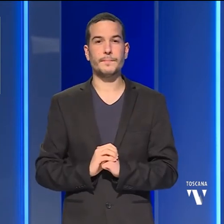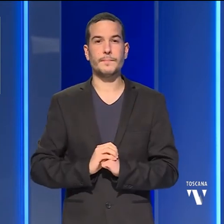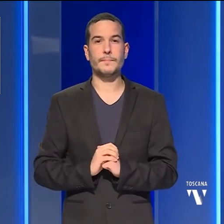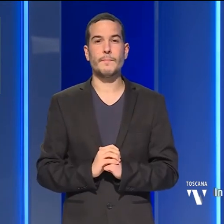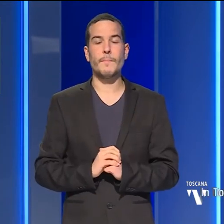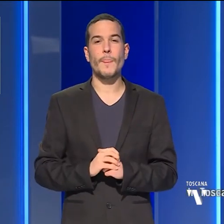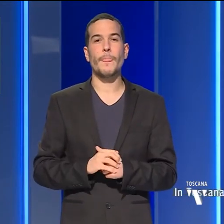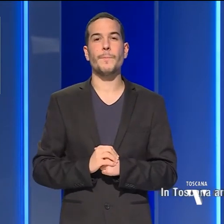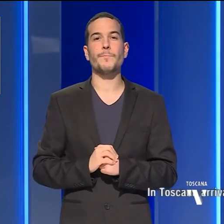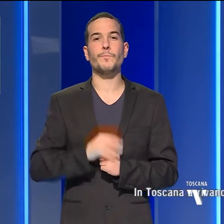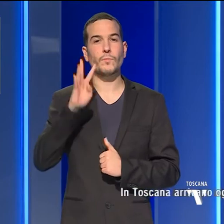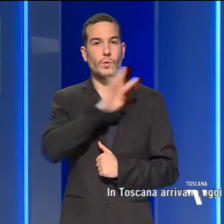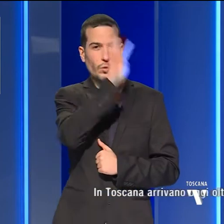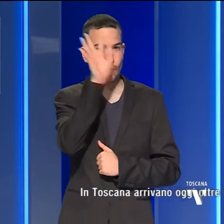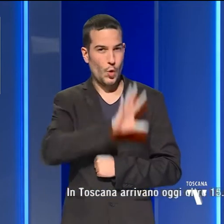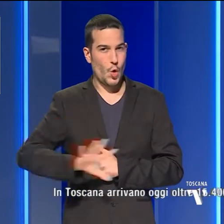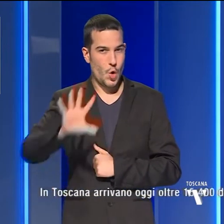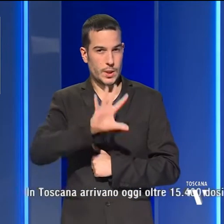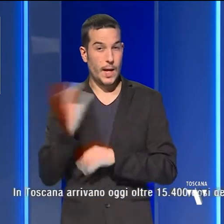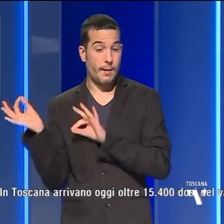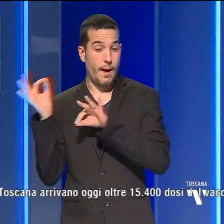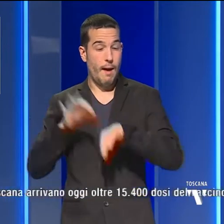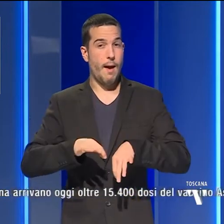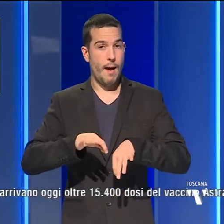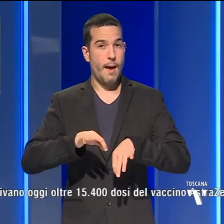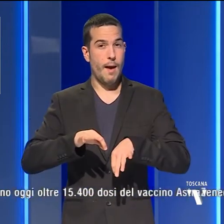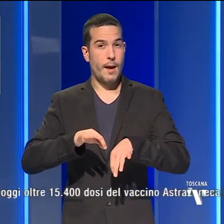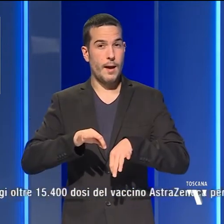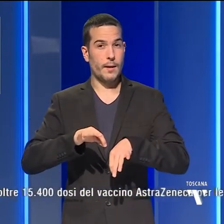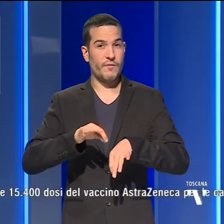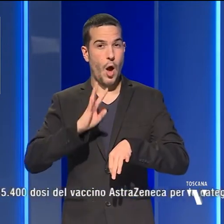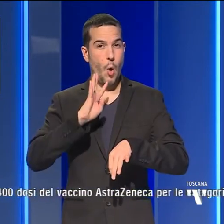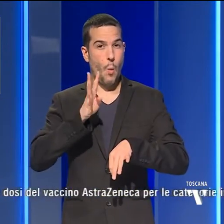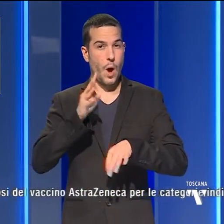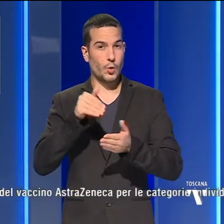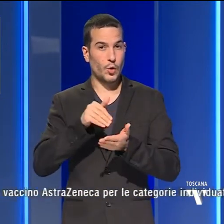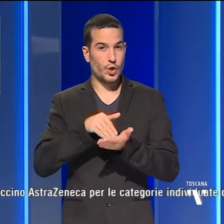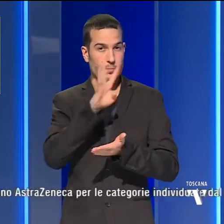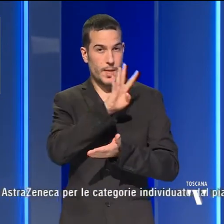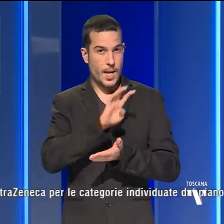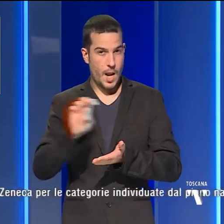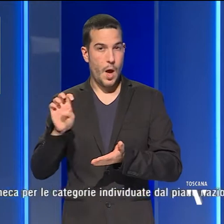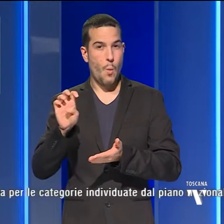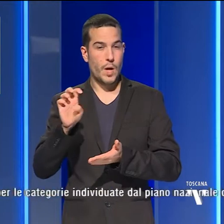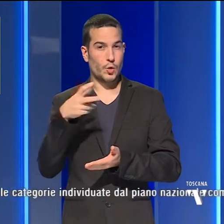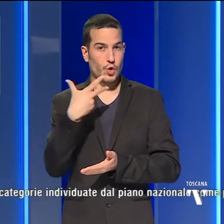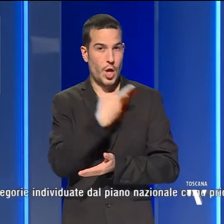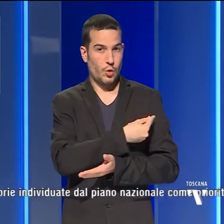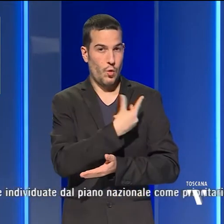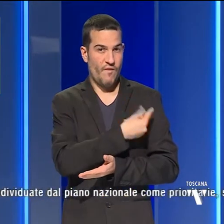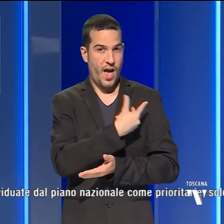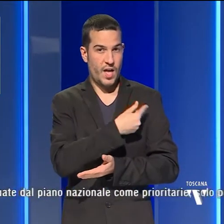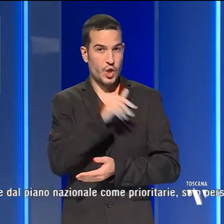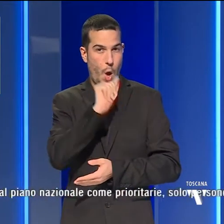In Toscana arrivano oggi oltre 14.400 dosi del vaccino AstraZeneca per le